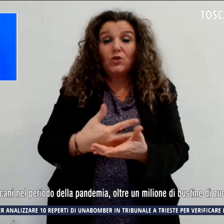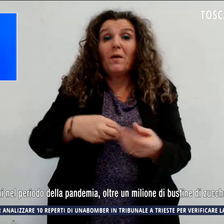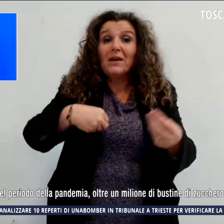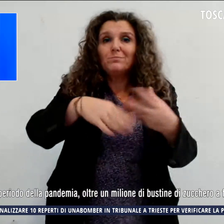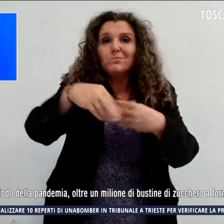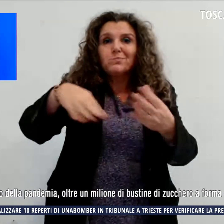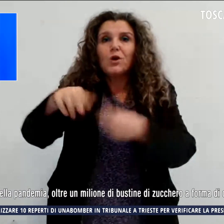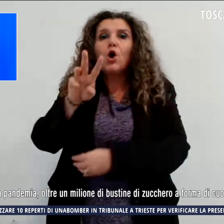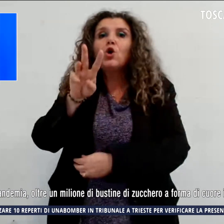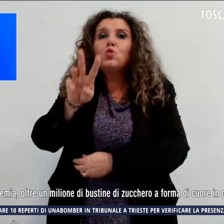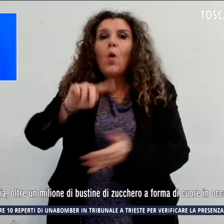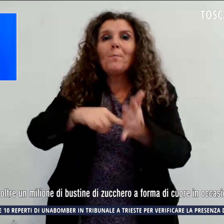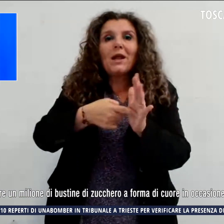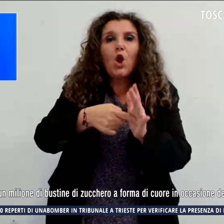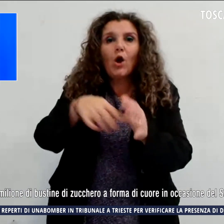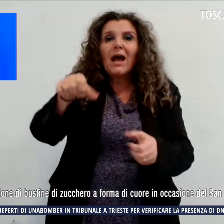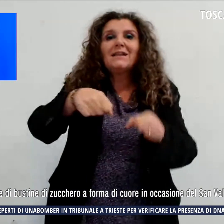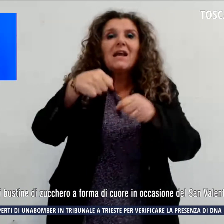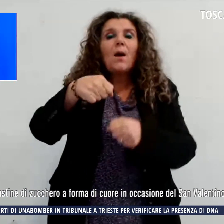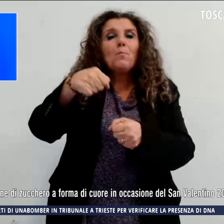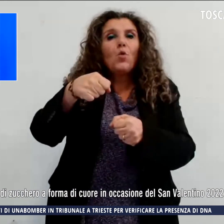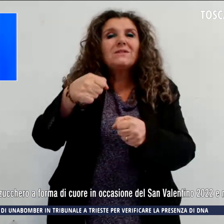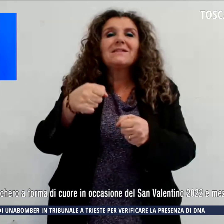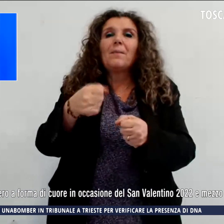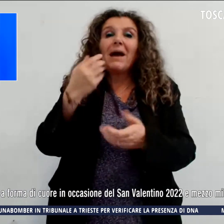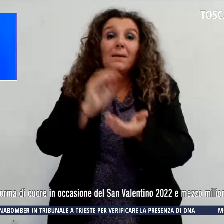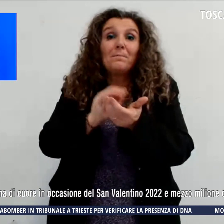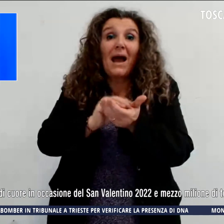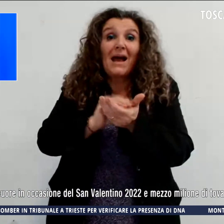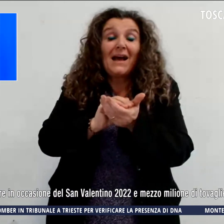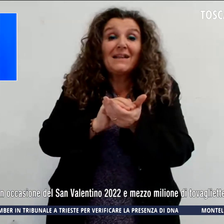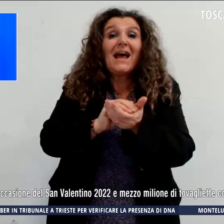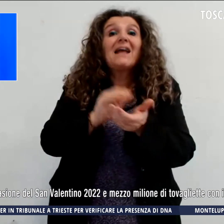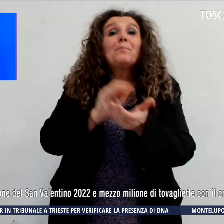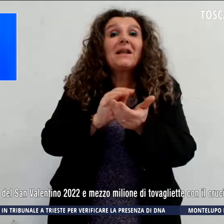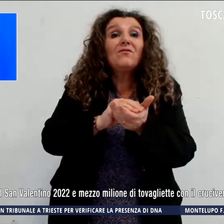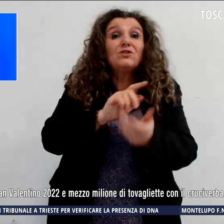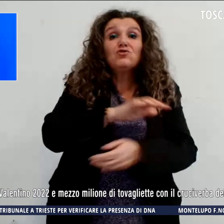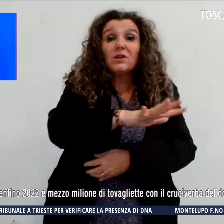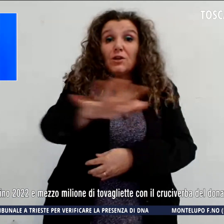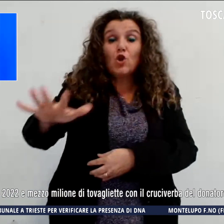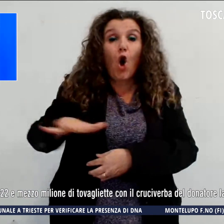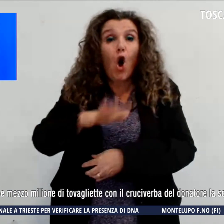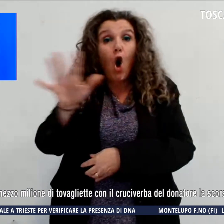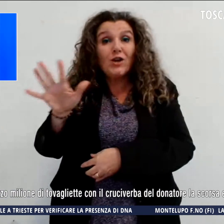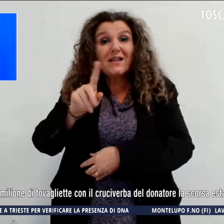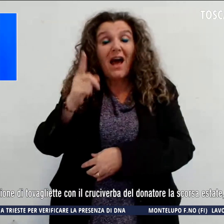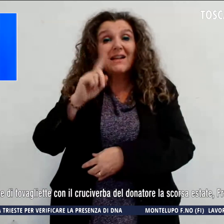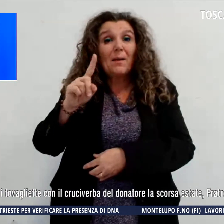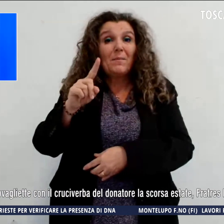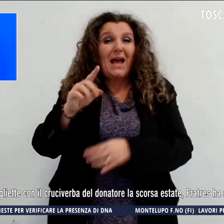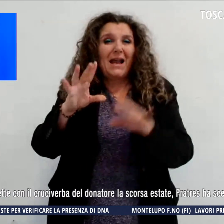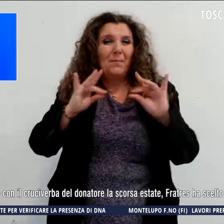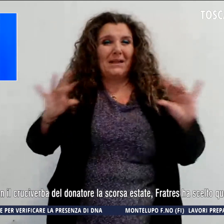buste per il pane nei pannifici toscani durante la pandemia e oltre un milione di bustine di